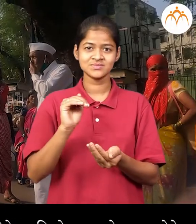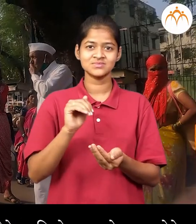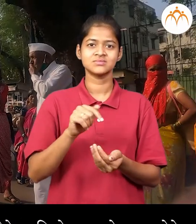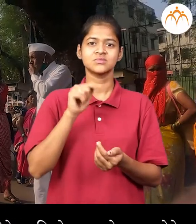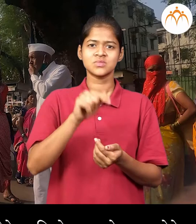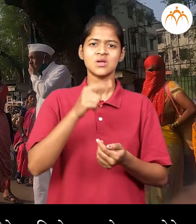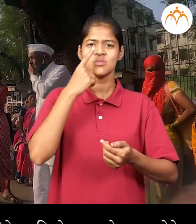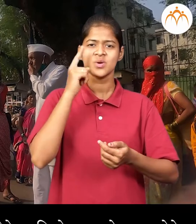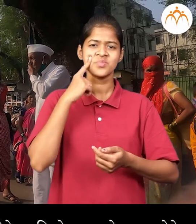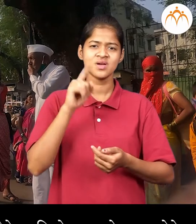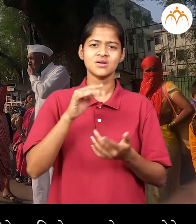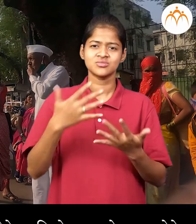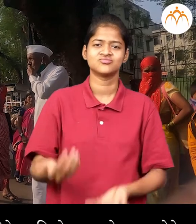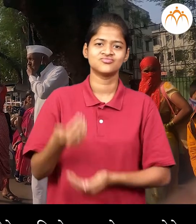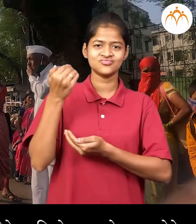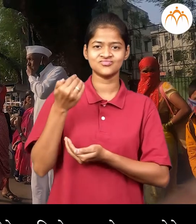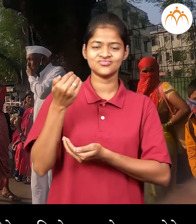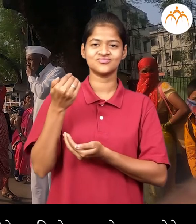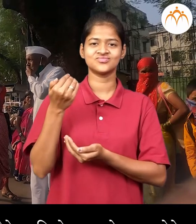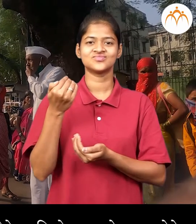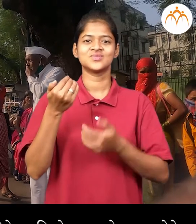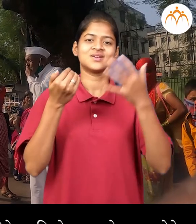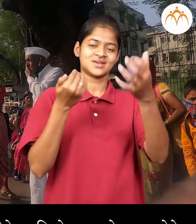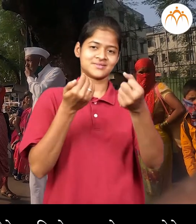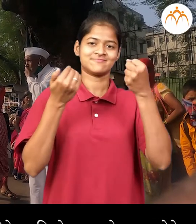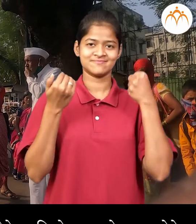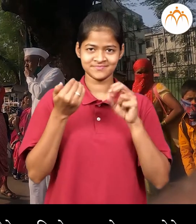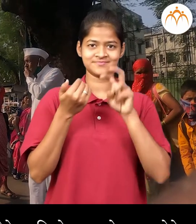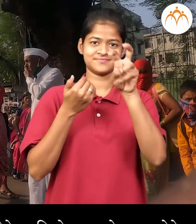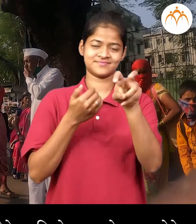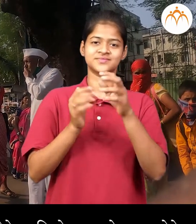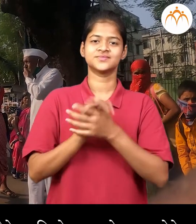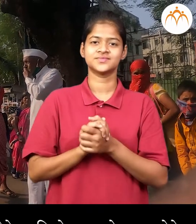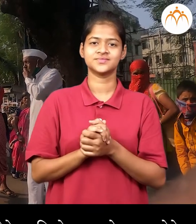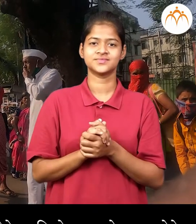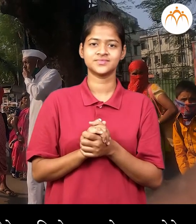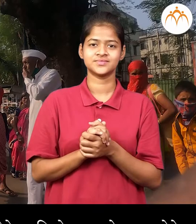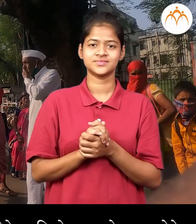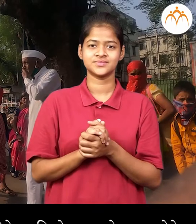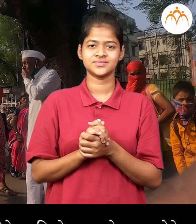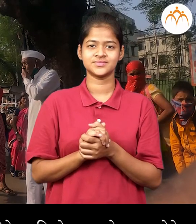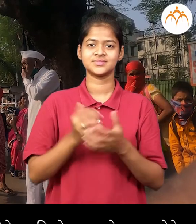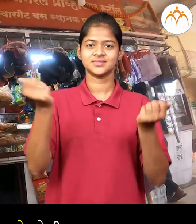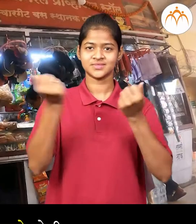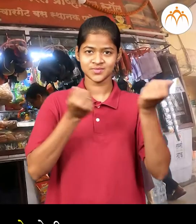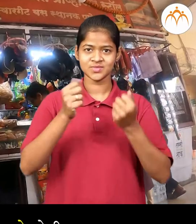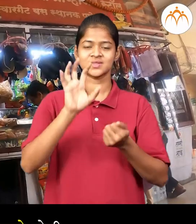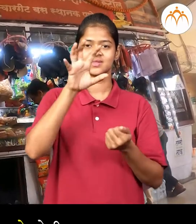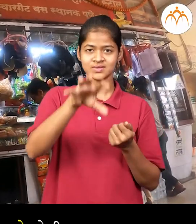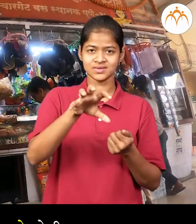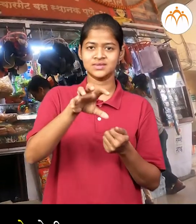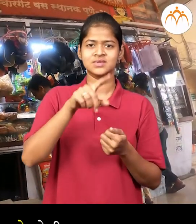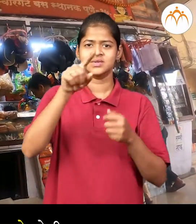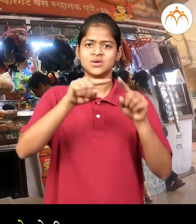त्यांना त्यांचा आई बाबांदी कडे वर घेतल आणी ते बस मधे चलले बस